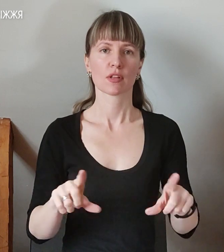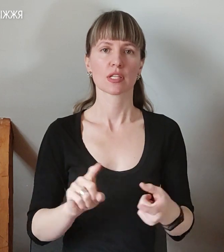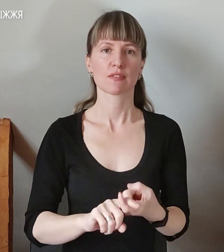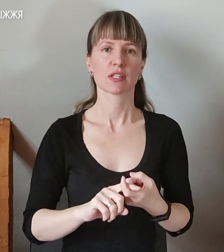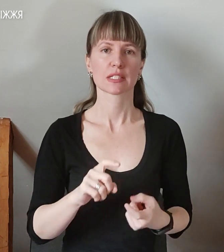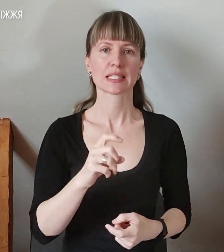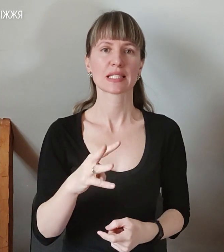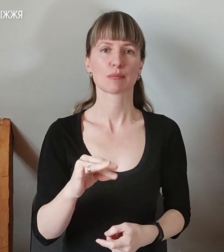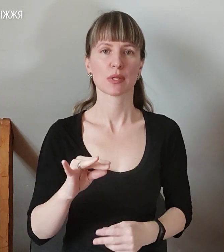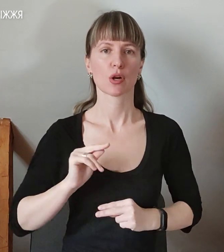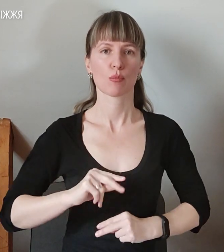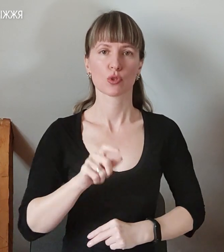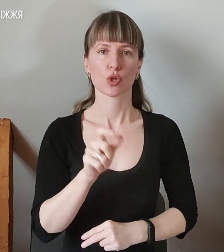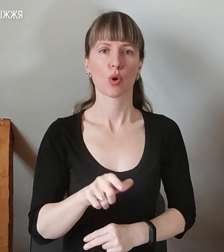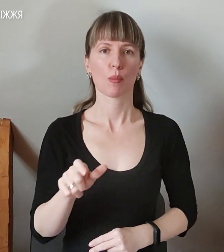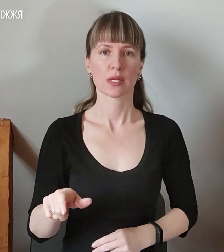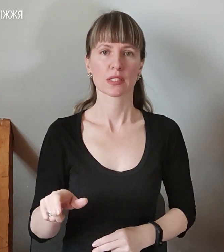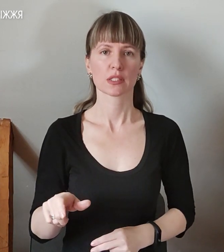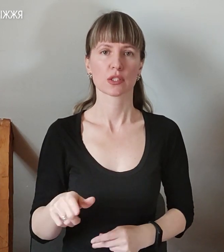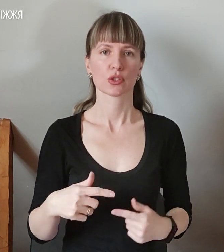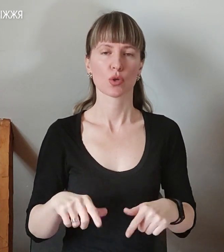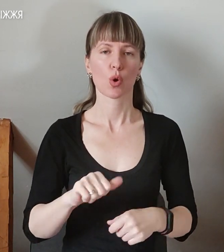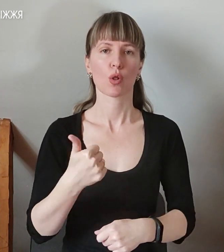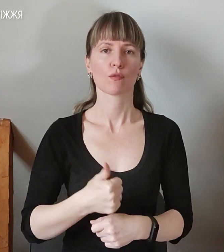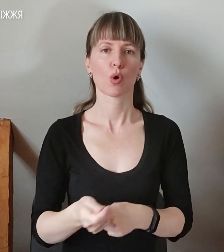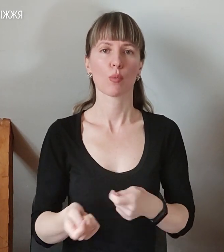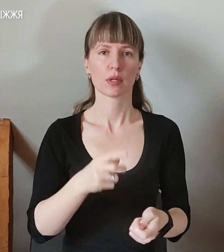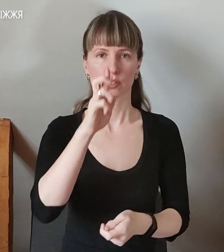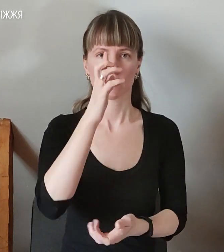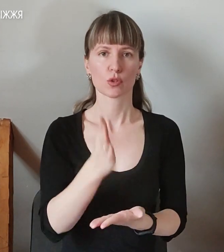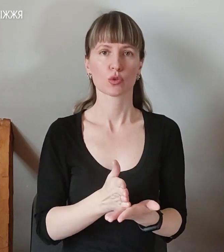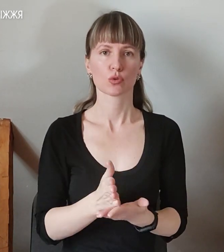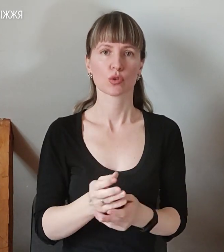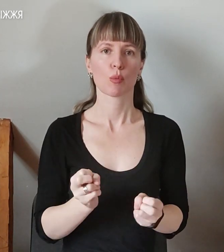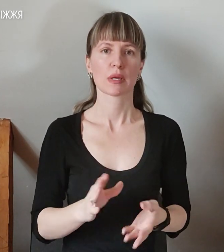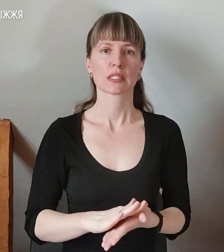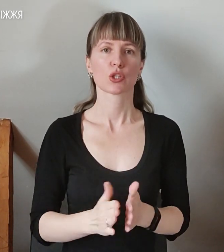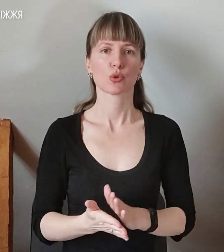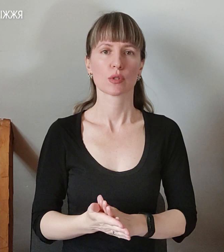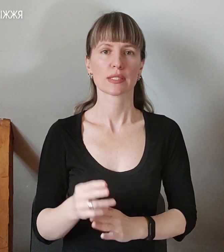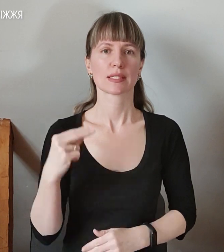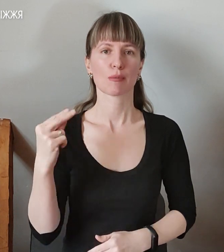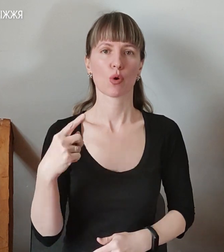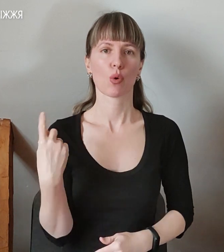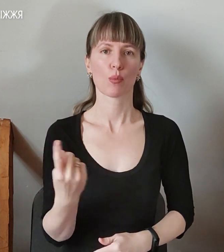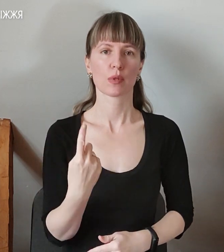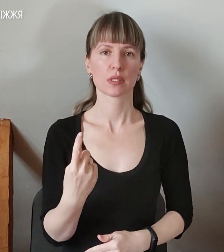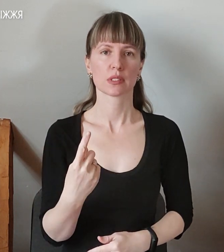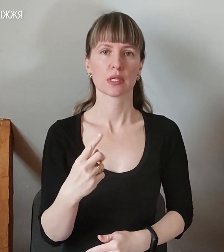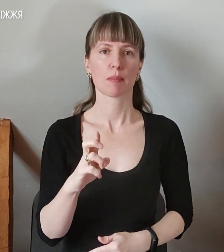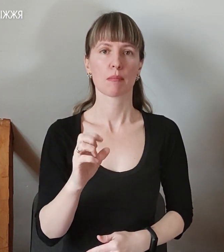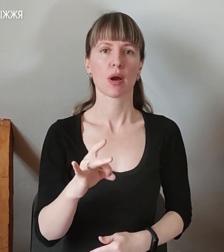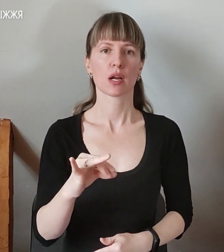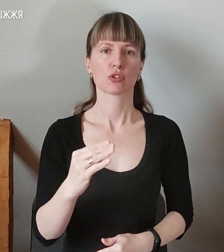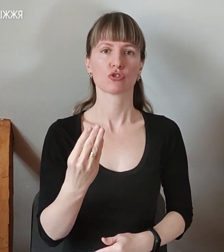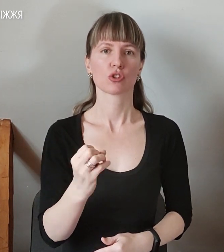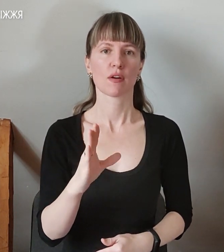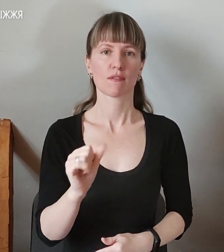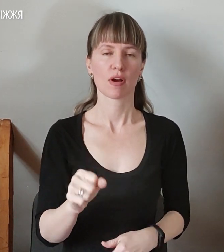зі ЗМІ та роботи з Руменської сторони Головного управління Державної служби з надзвичайних ситуацій в Запорізькій області Юлія Баришева. Також, за її